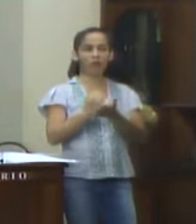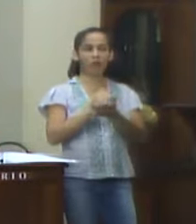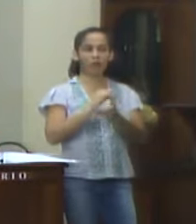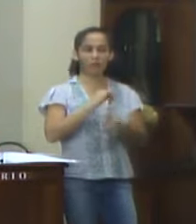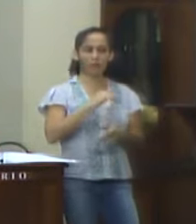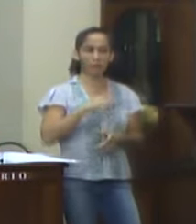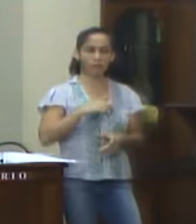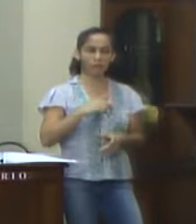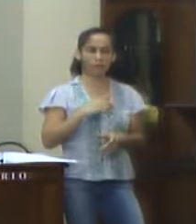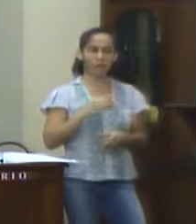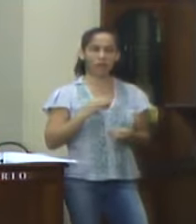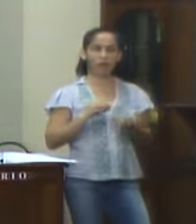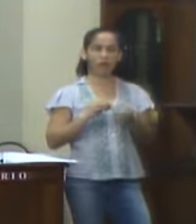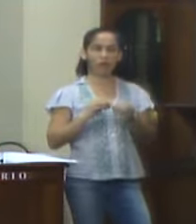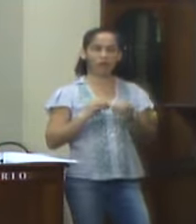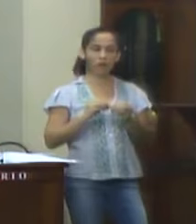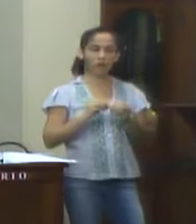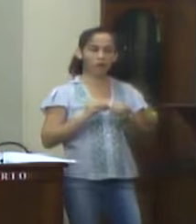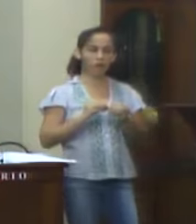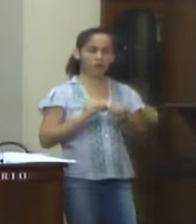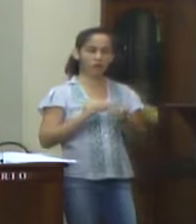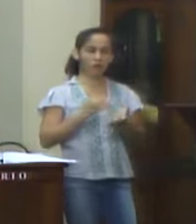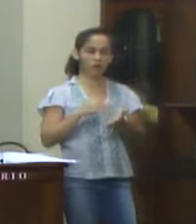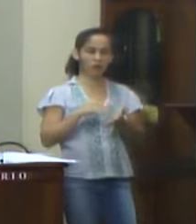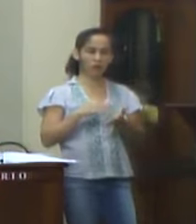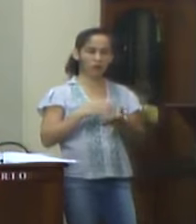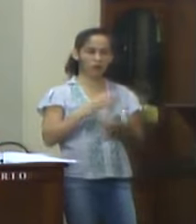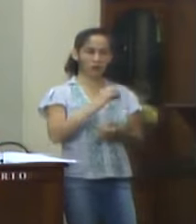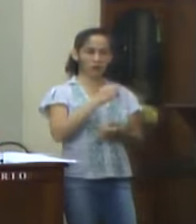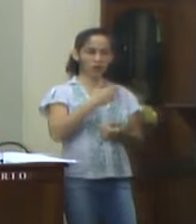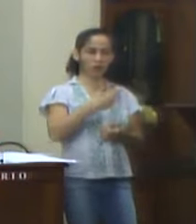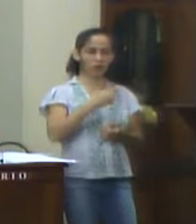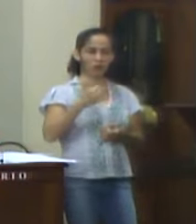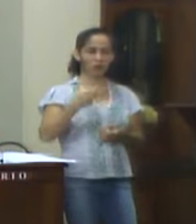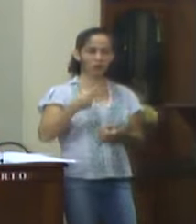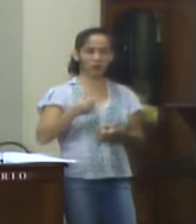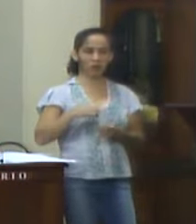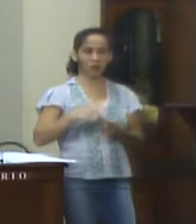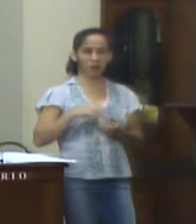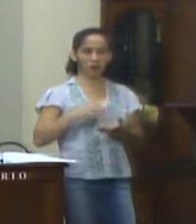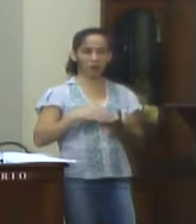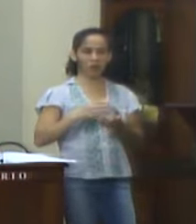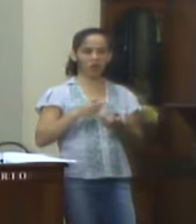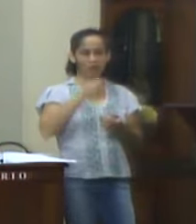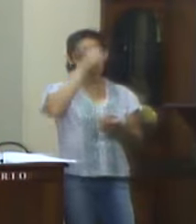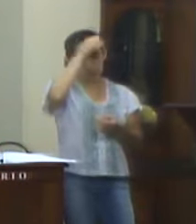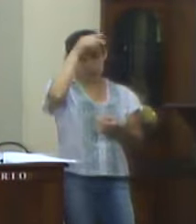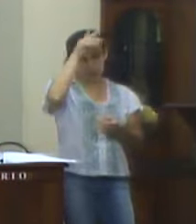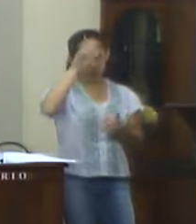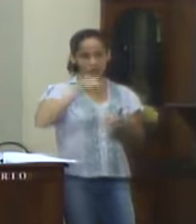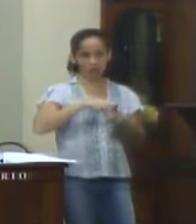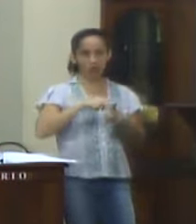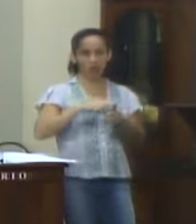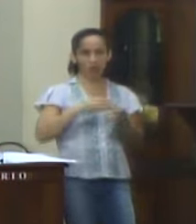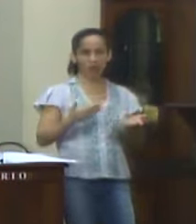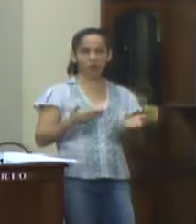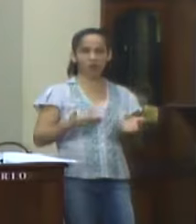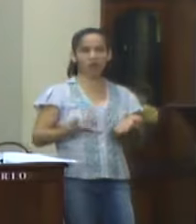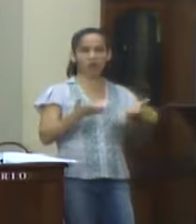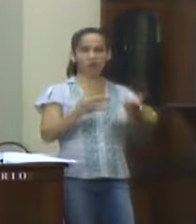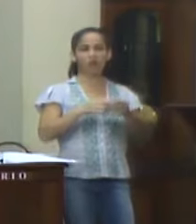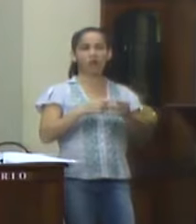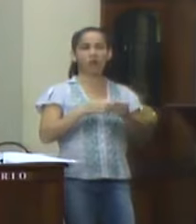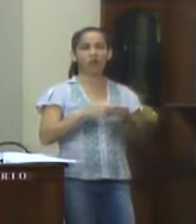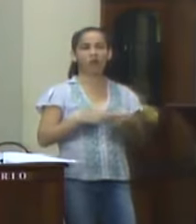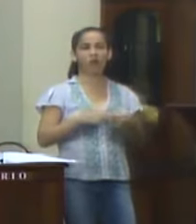seguinte item deve ser consignado na Unidade Orçamentária 0216, Secretaria Municipal de Esporte e Lazer. Fica o encaminhamento